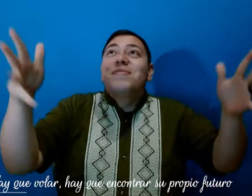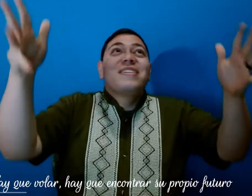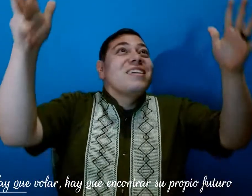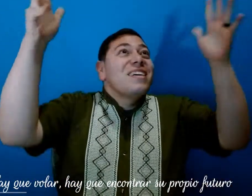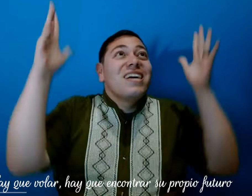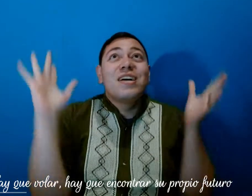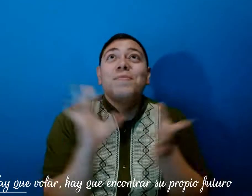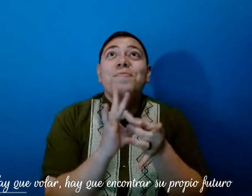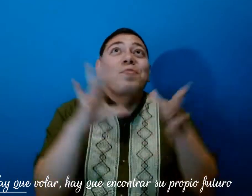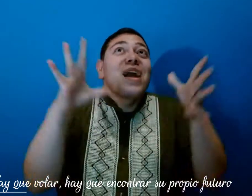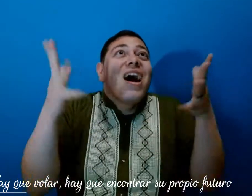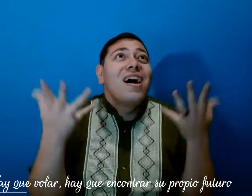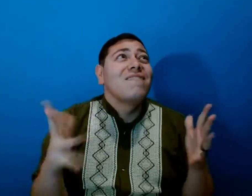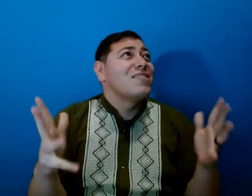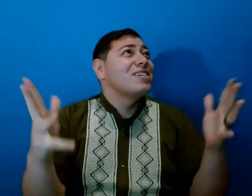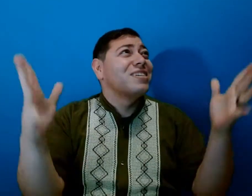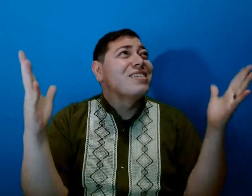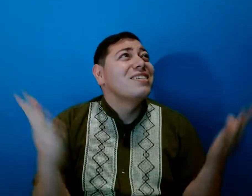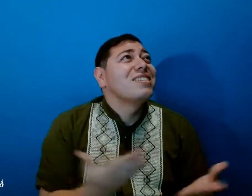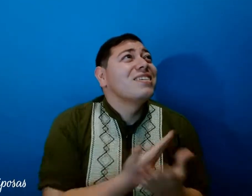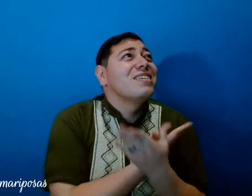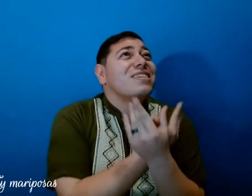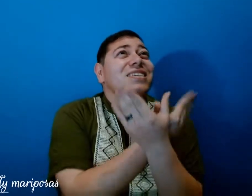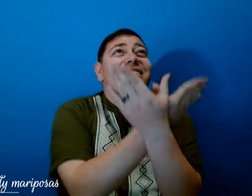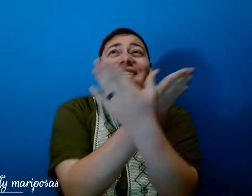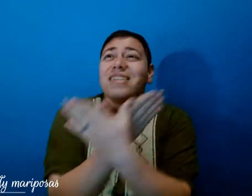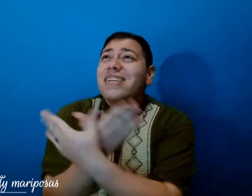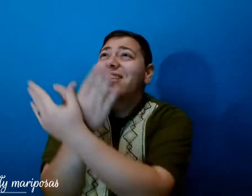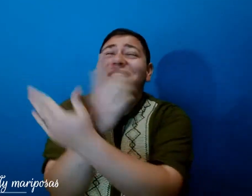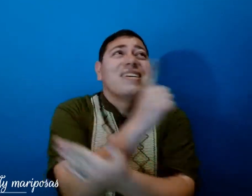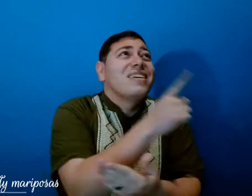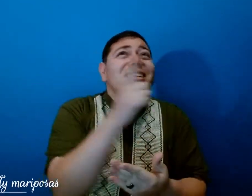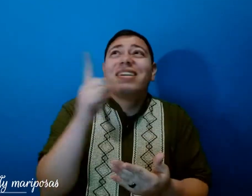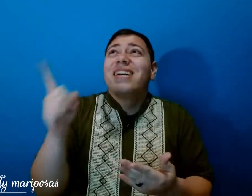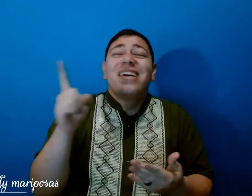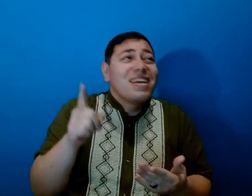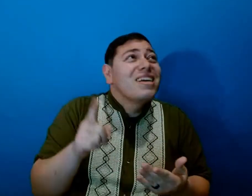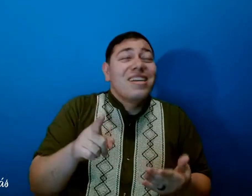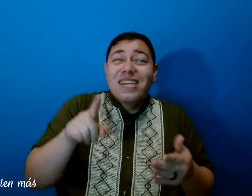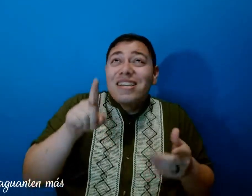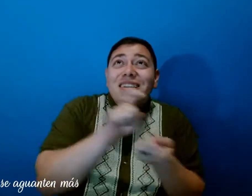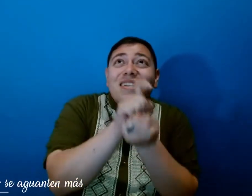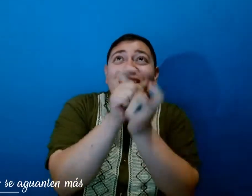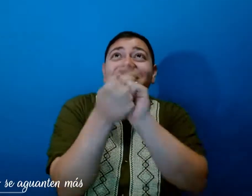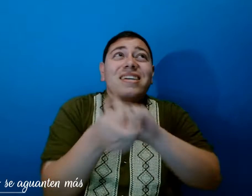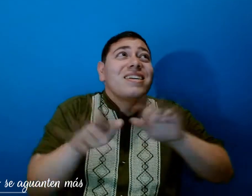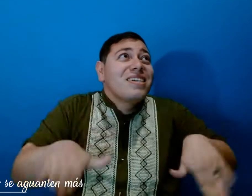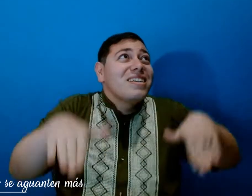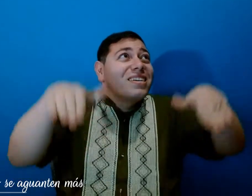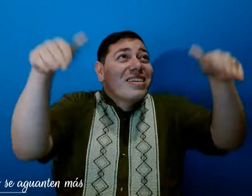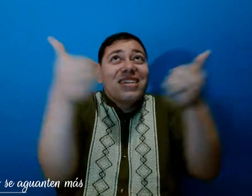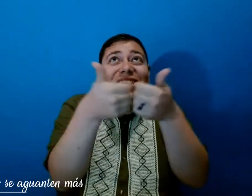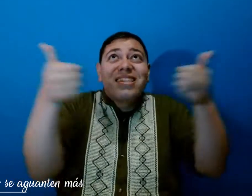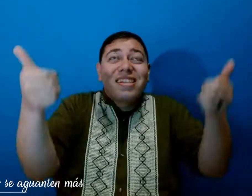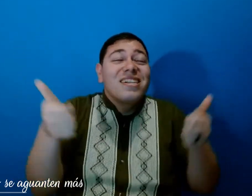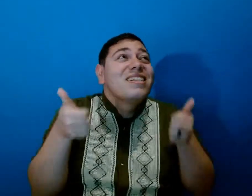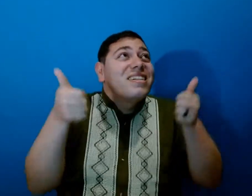futuro Hay mariposas, no se aguanten más Hay que